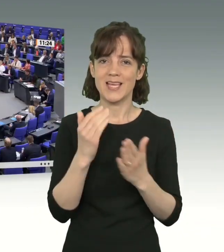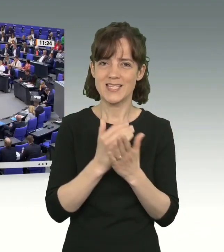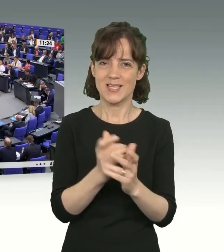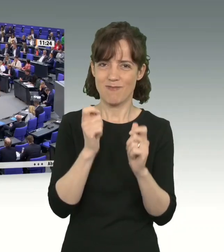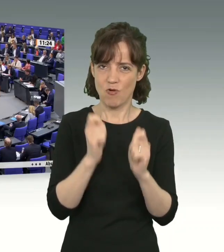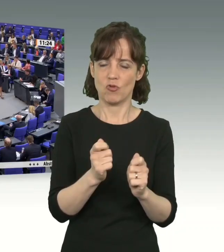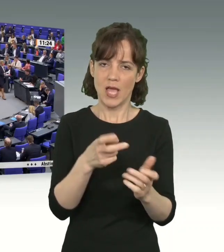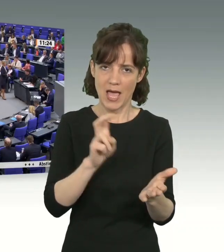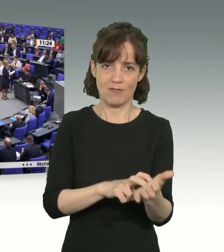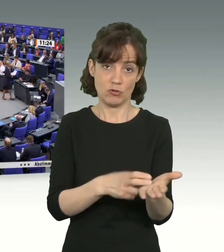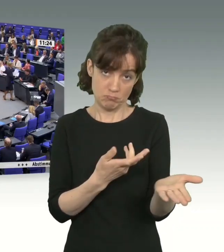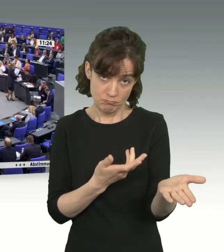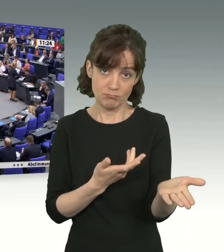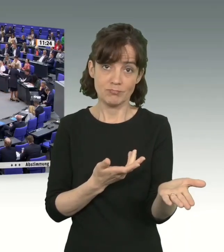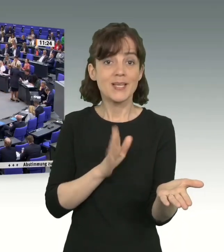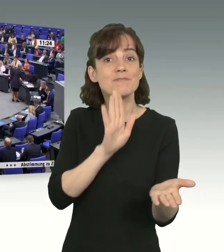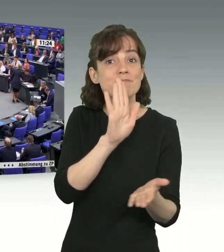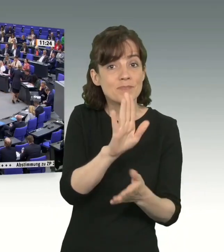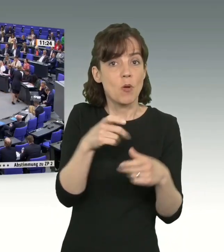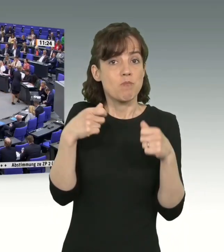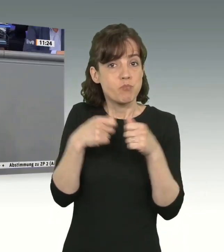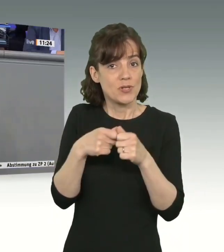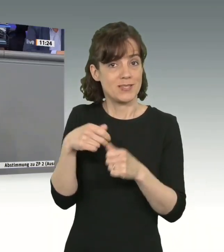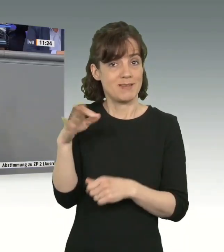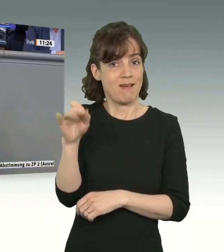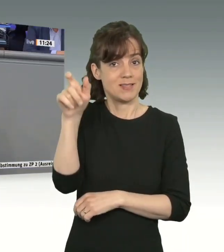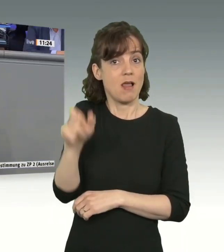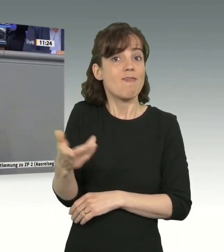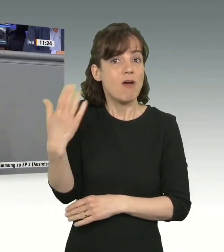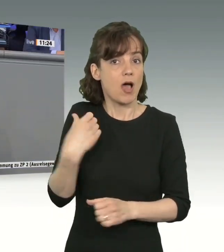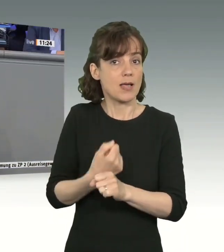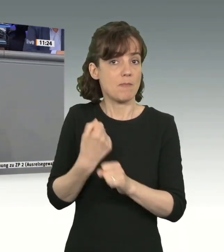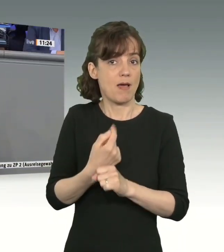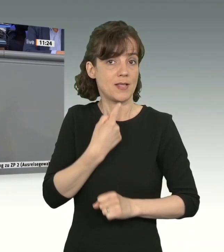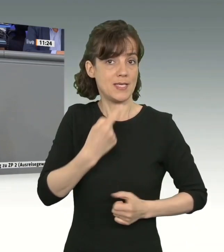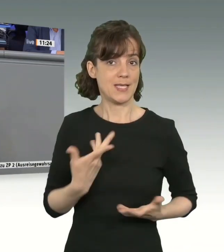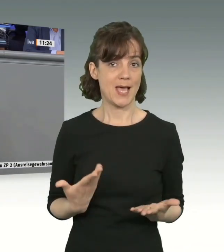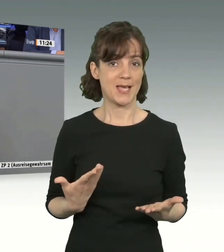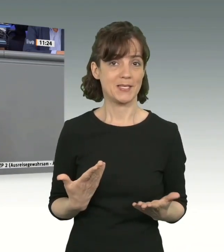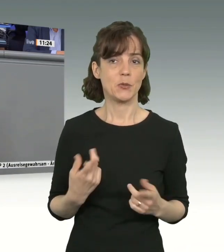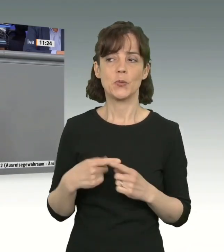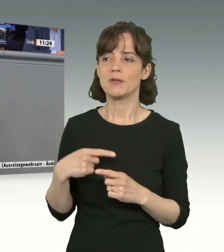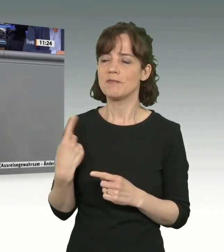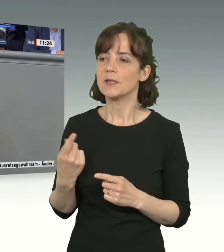zuzustimmen, den Ihr Bundeskanzler gemacht hat und wir ihn eingebracht haben, weil es ein